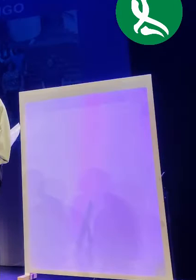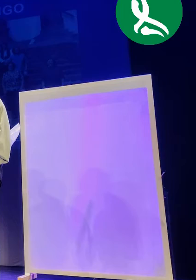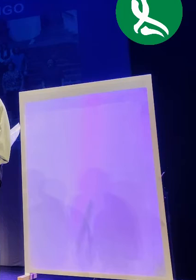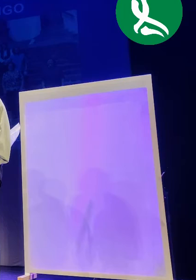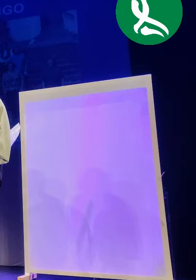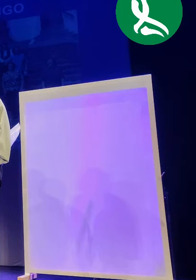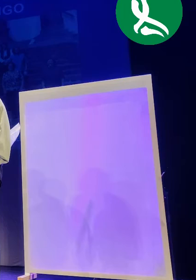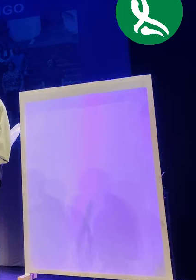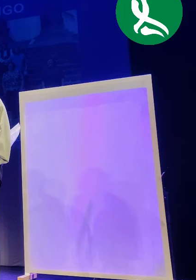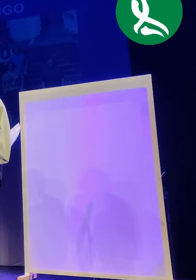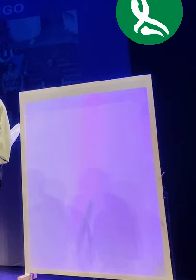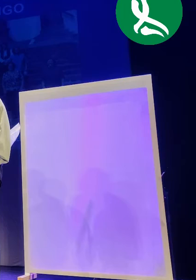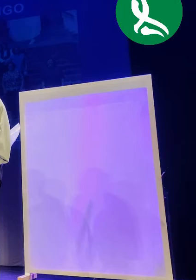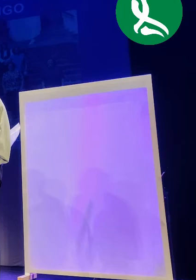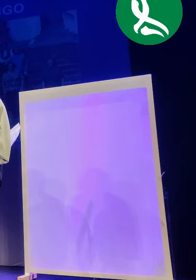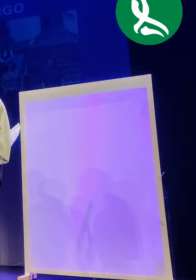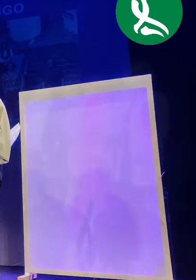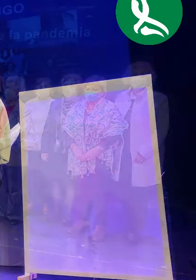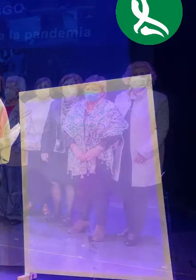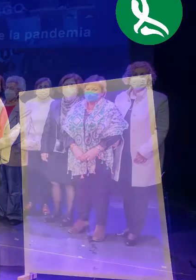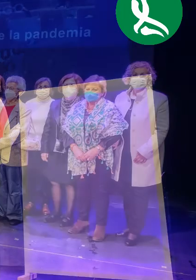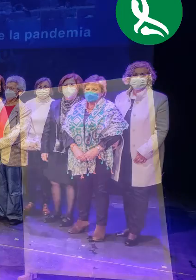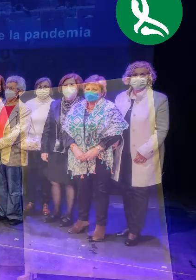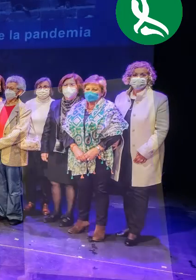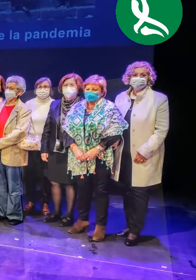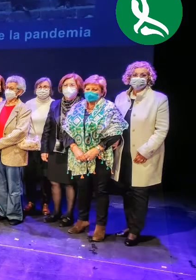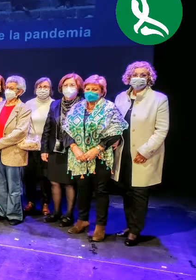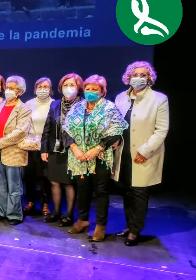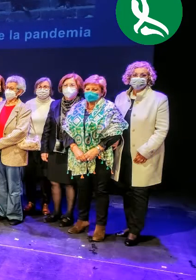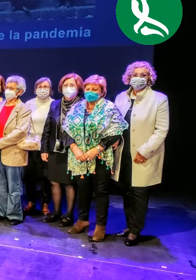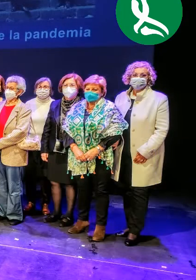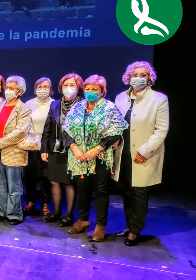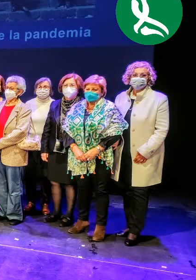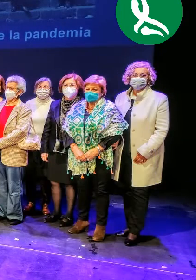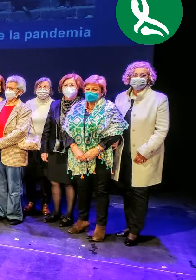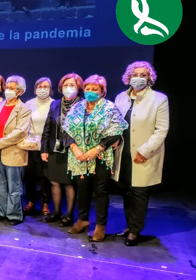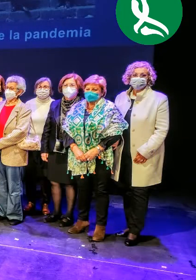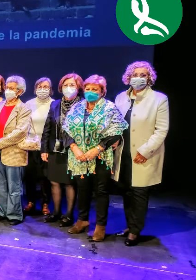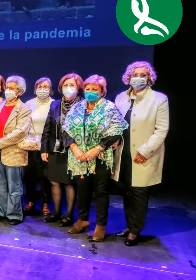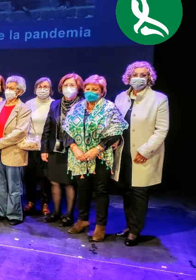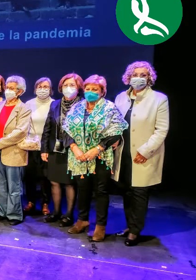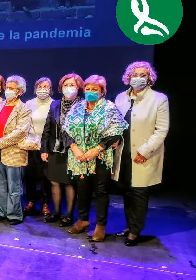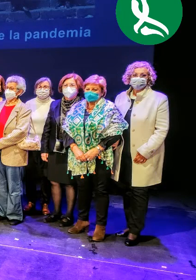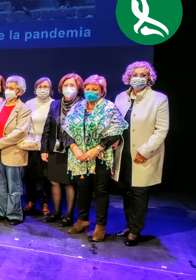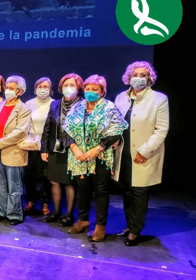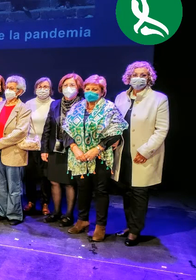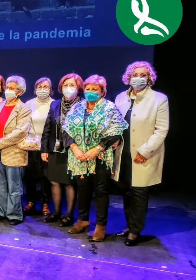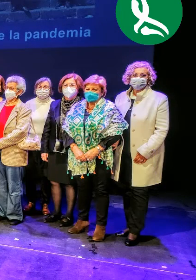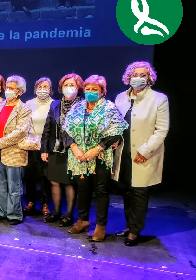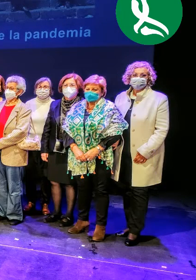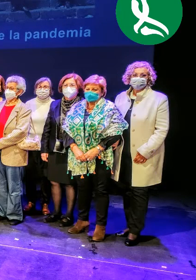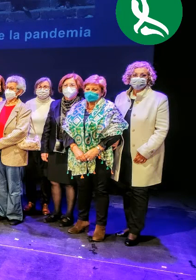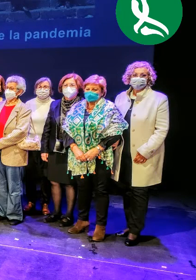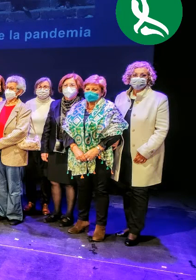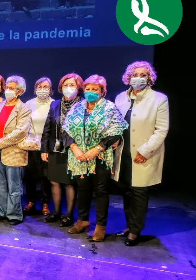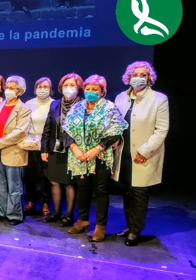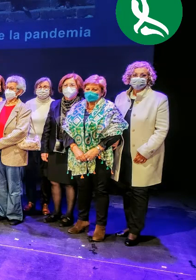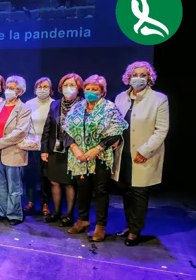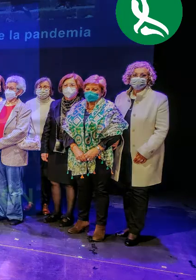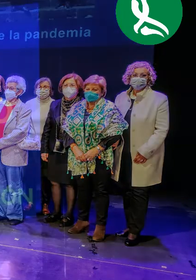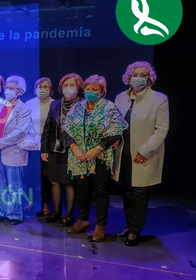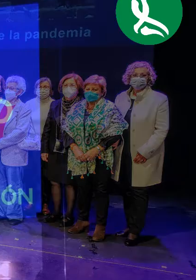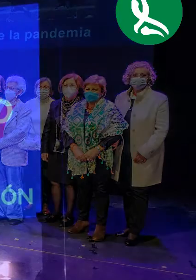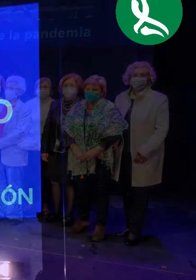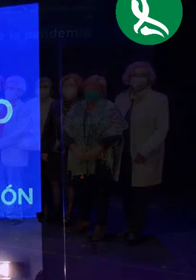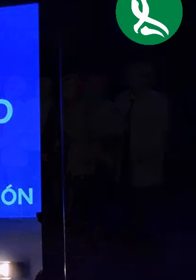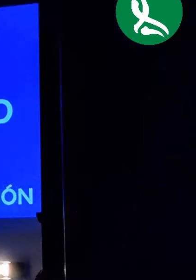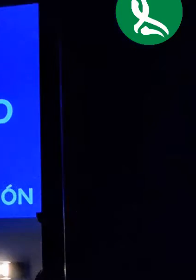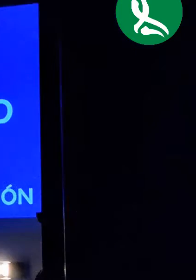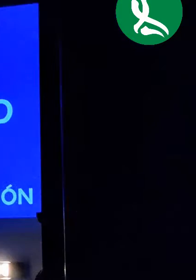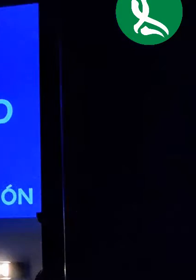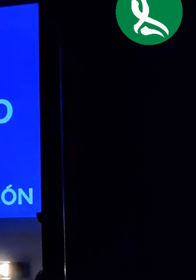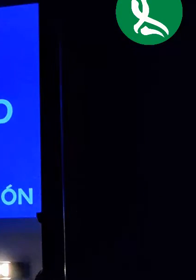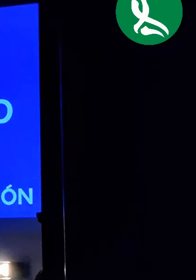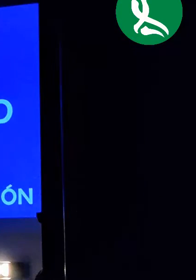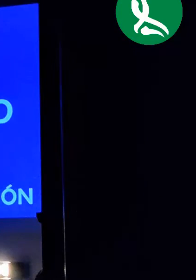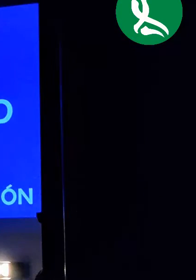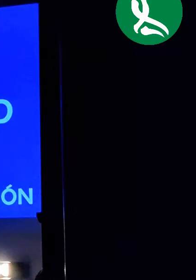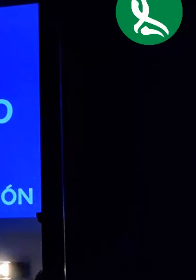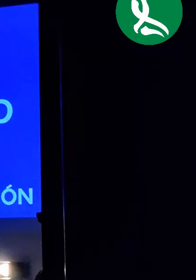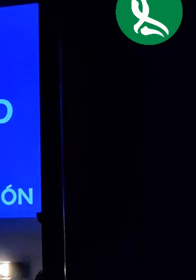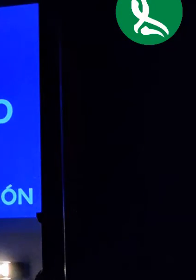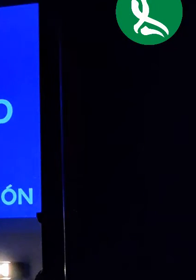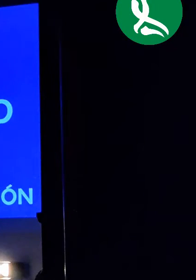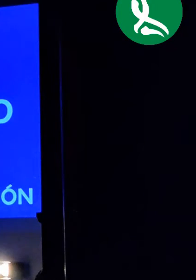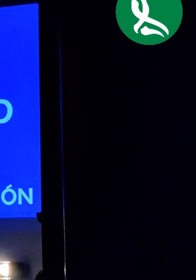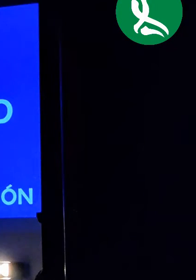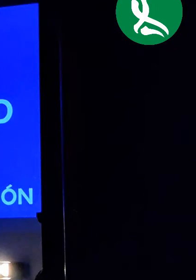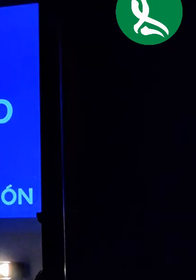colores de salud nos lo han permitido seguimos en la tarea. Este premio que recibimos hoy principalmente es con la actitud